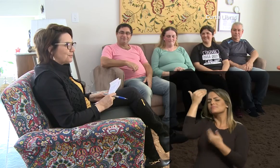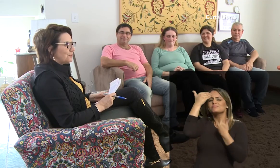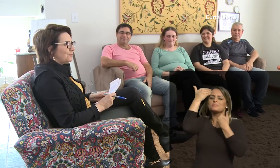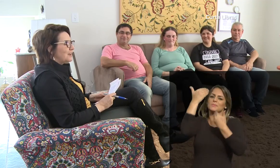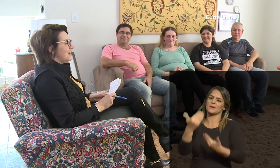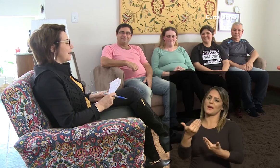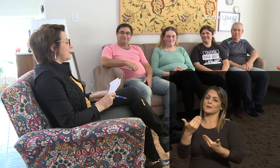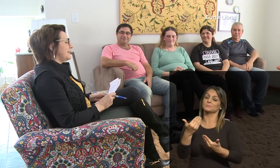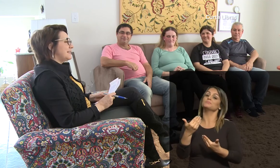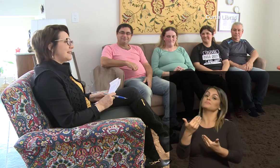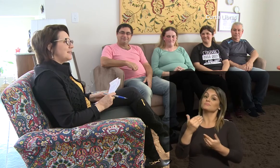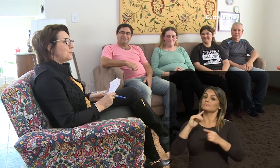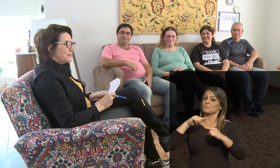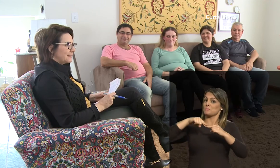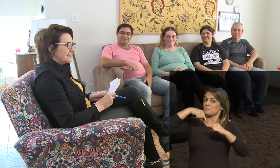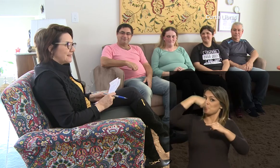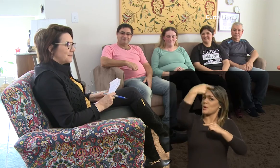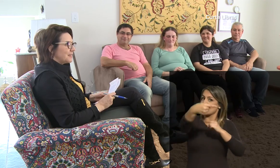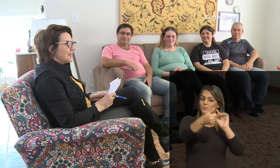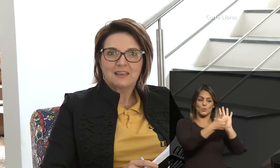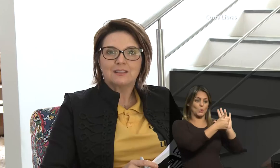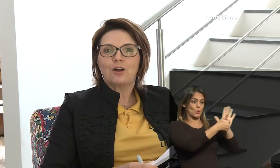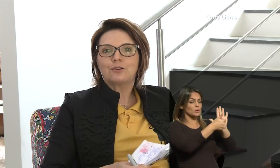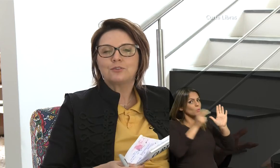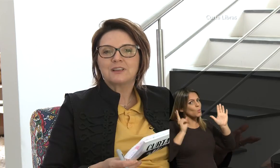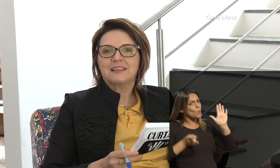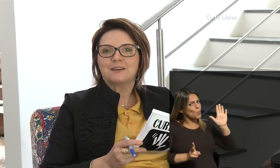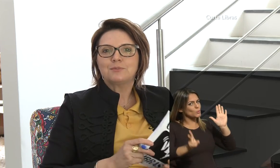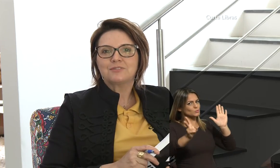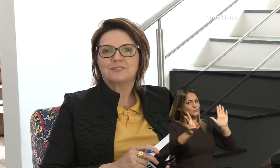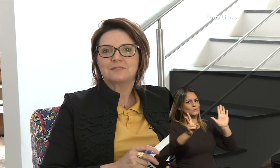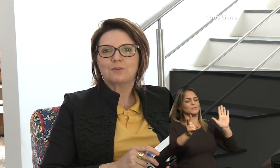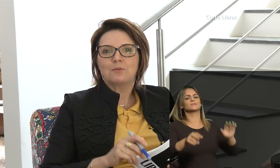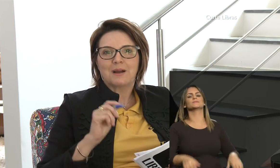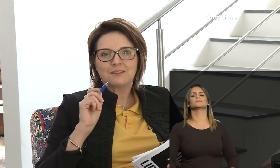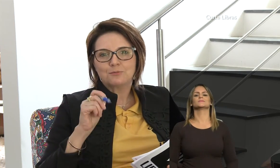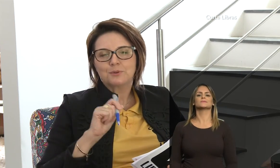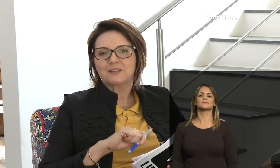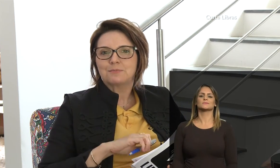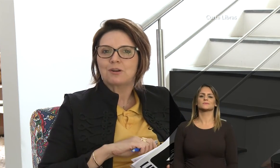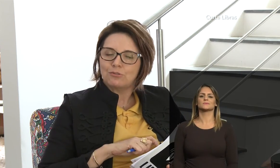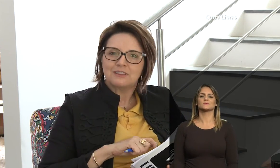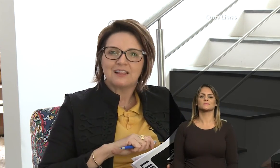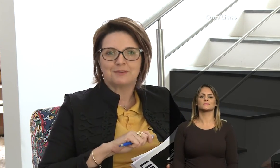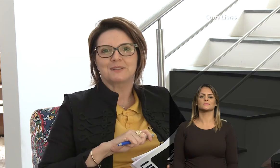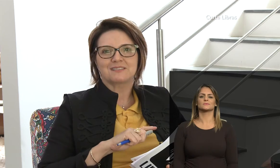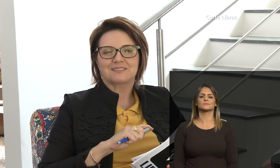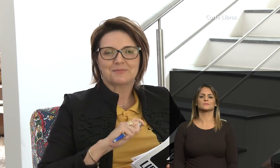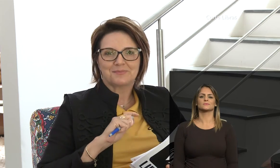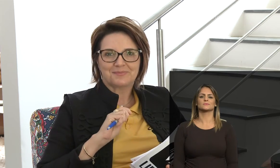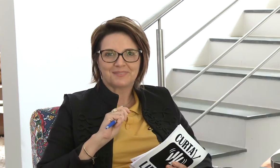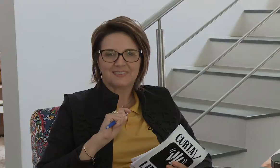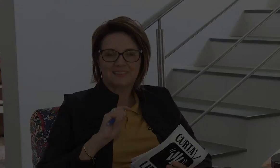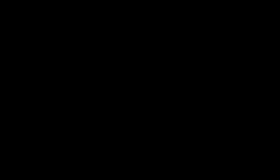Jefferson, a Maitê e o Panta. Logo voltaremos com mais um programa Curta Libras.